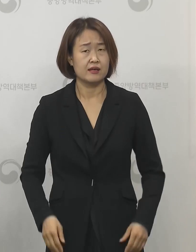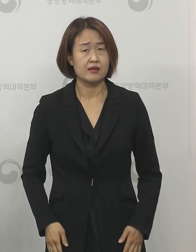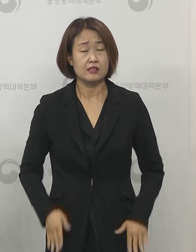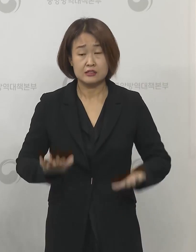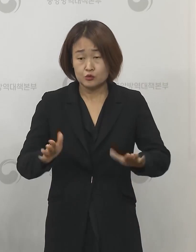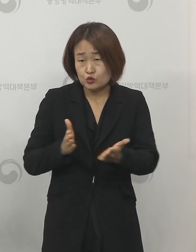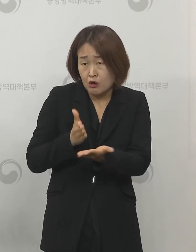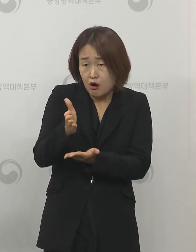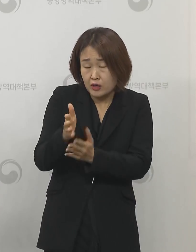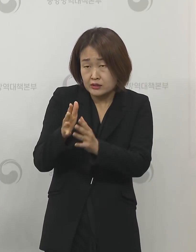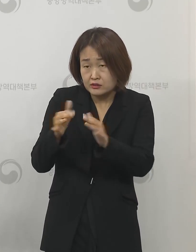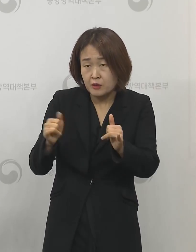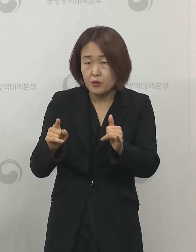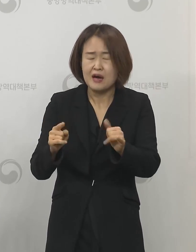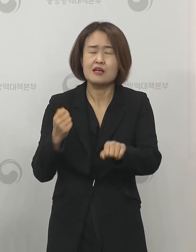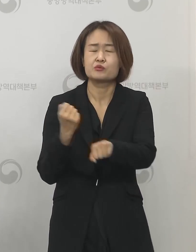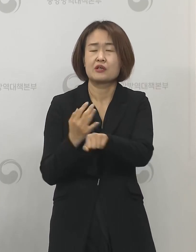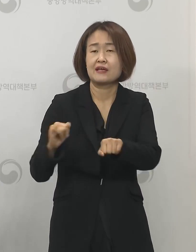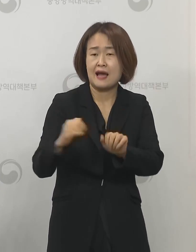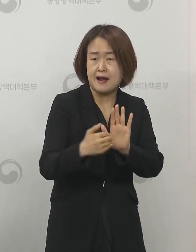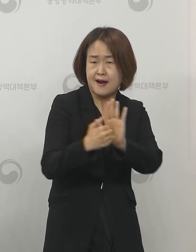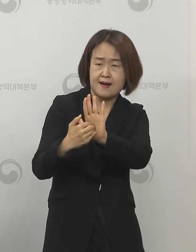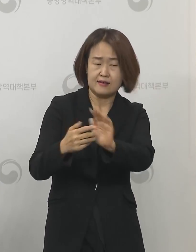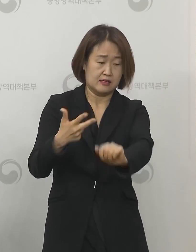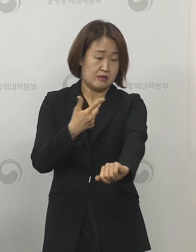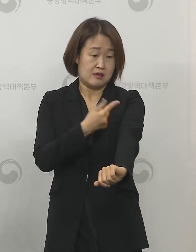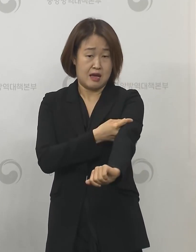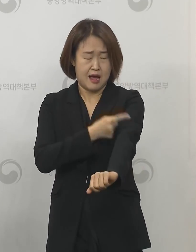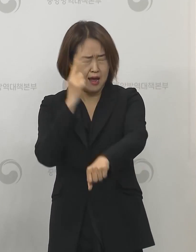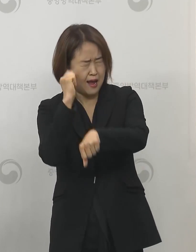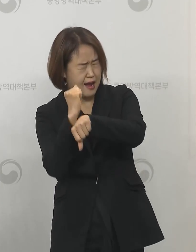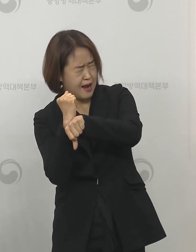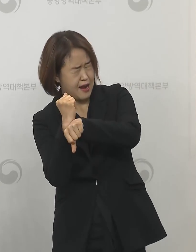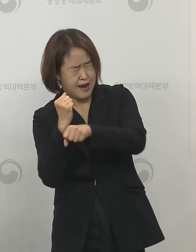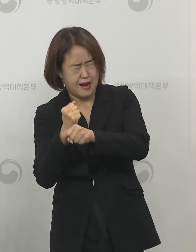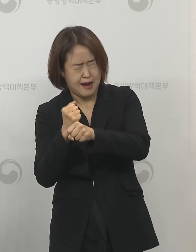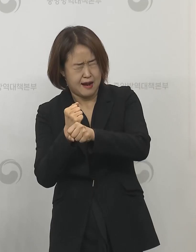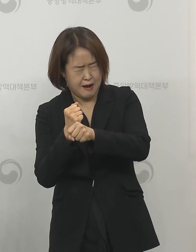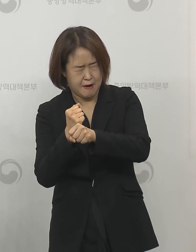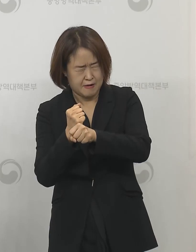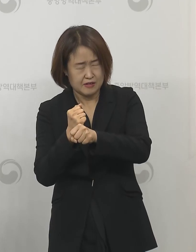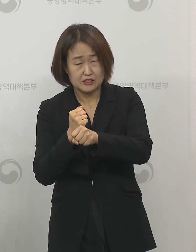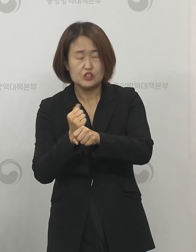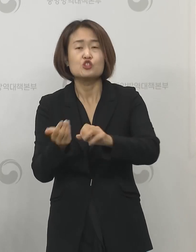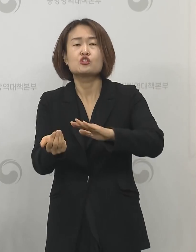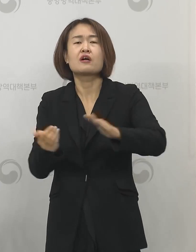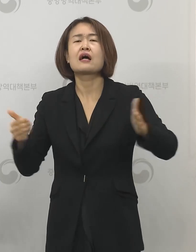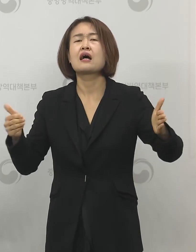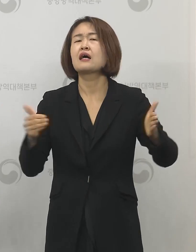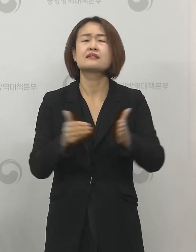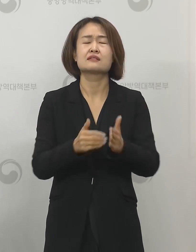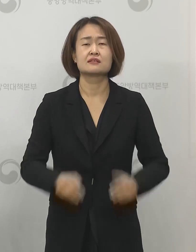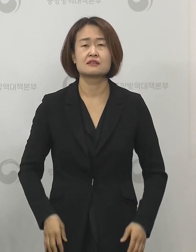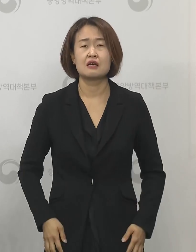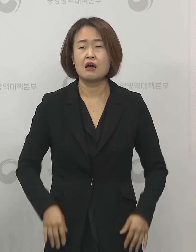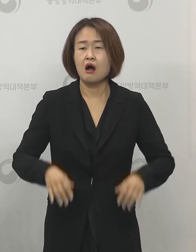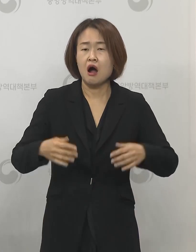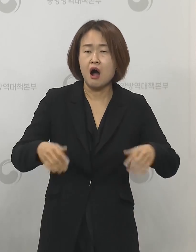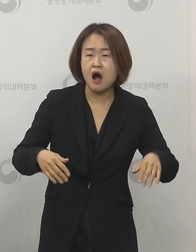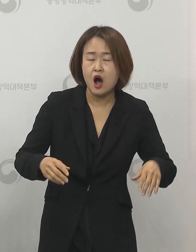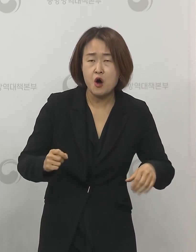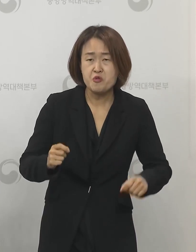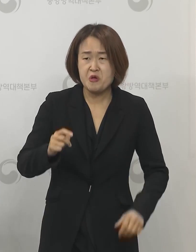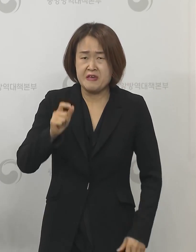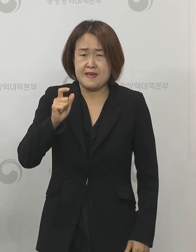전문가들은 백신이 개발되기 전까지는 장기적으로 유행이 악화와 완화를 반복할